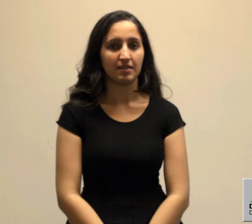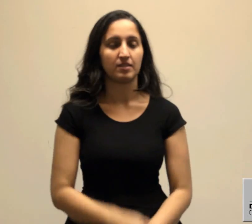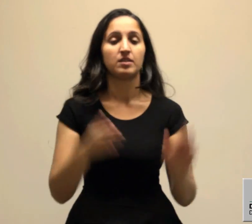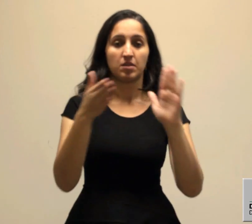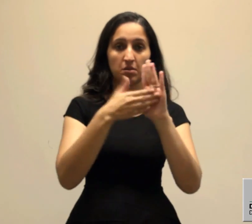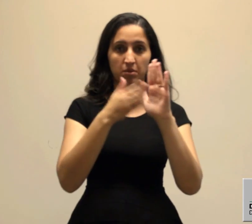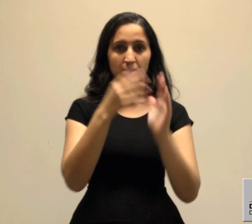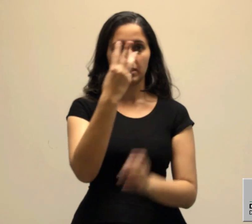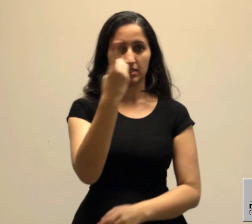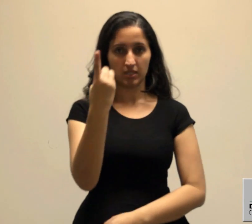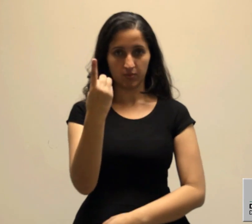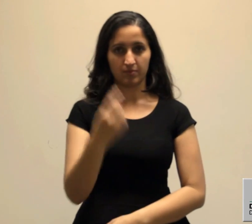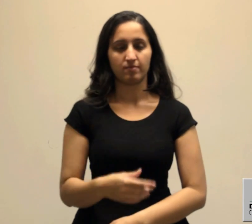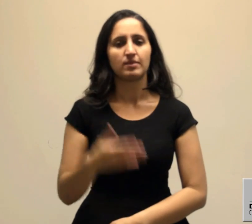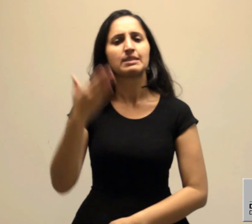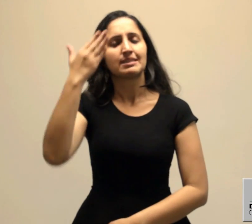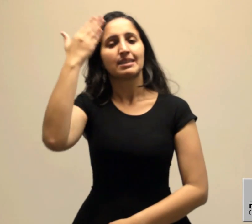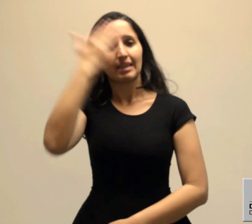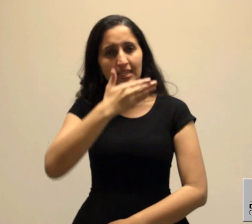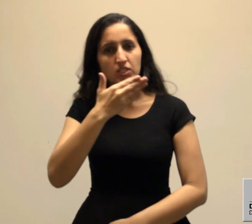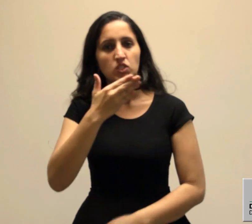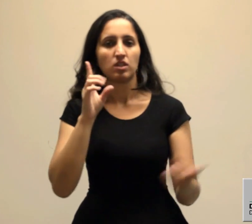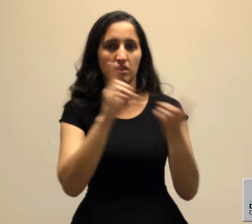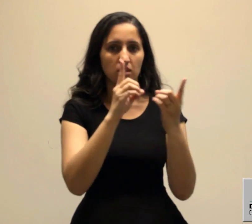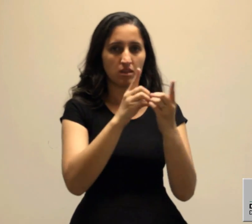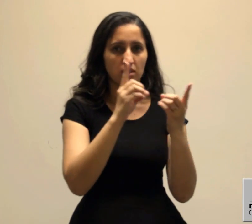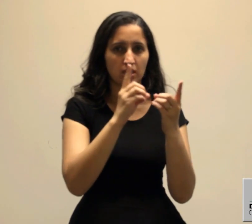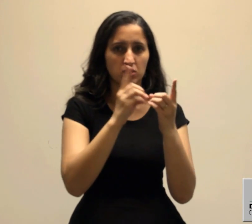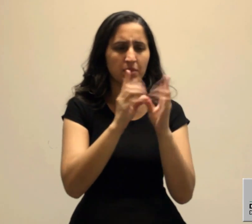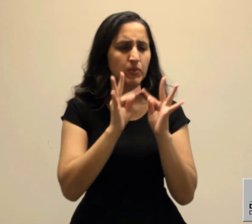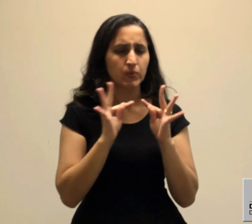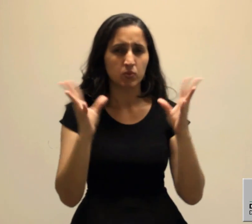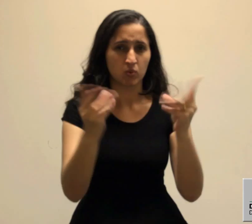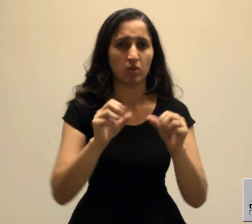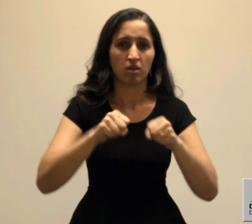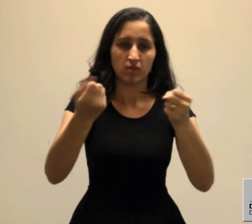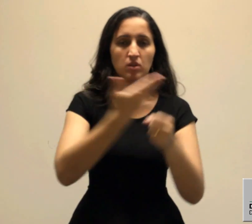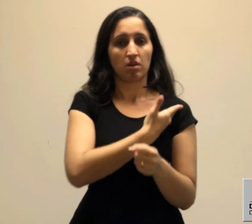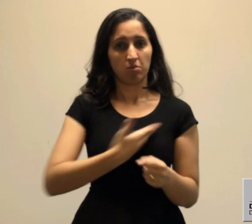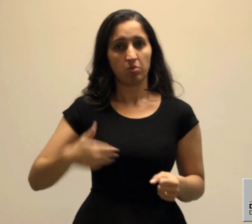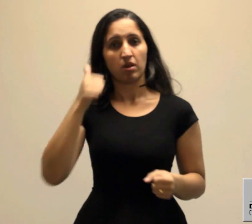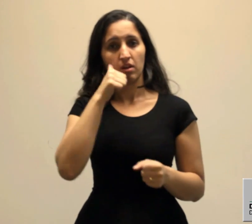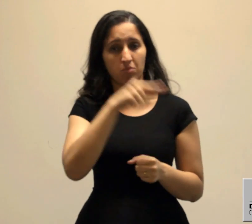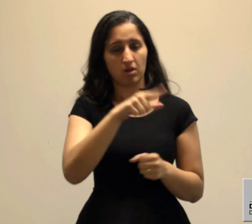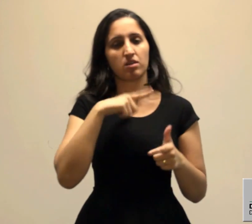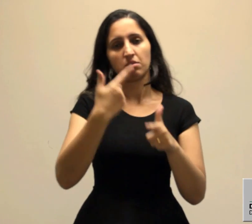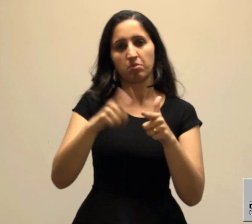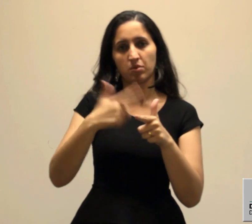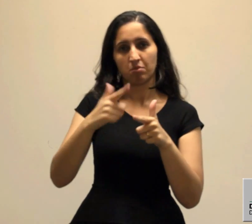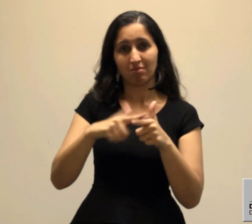Proposta 31. Garantir atendimento integral pela defensoria pública à mulher em situação de violência